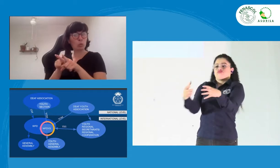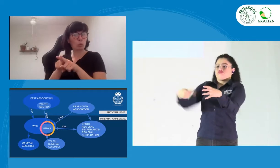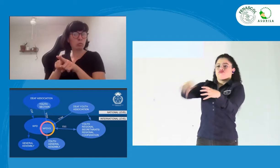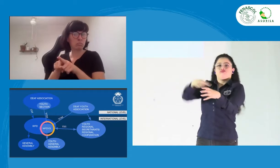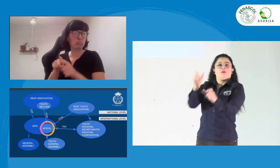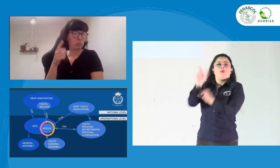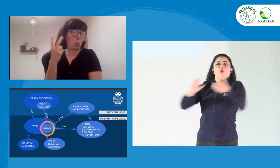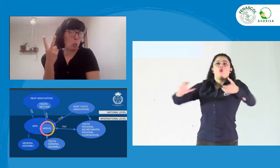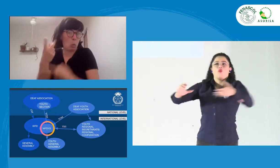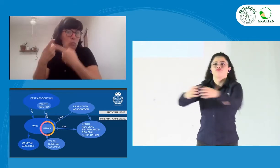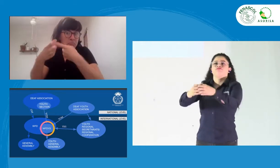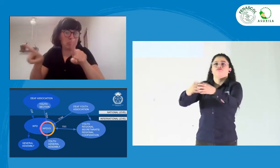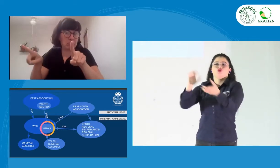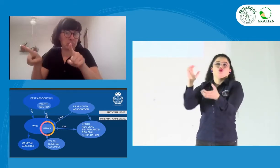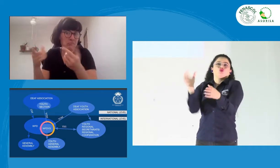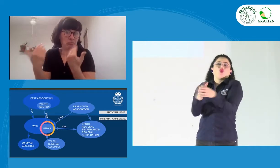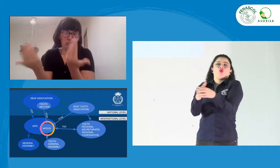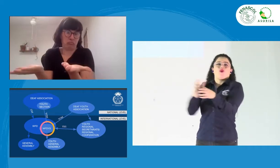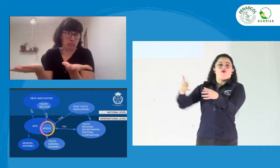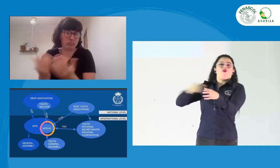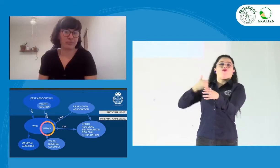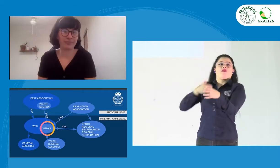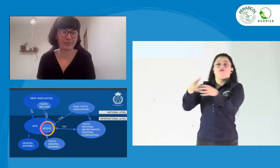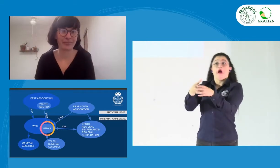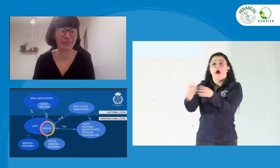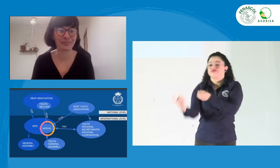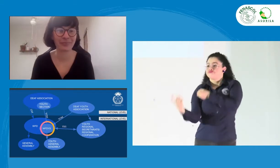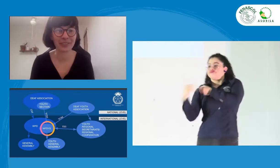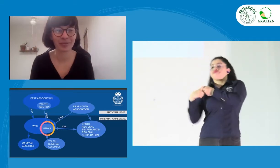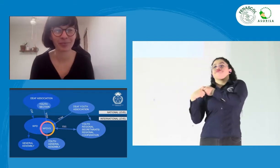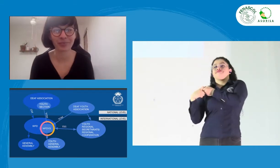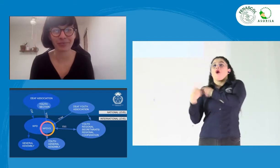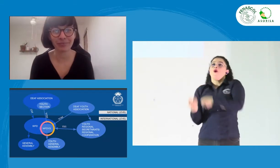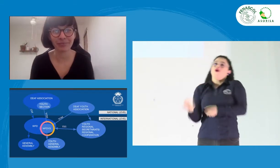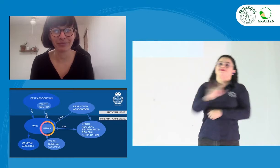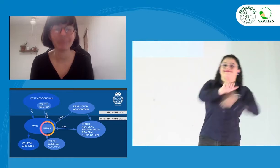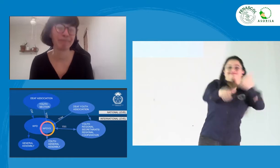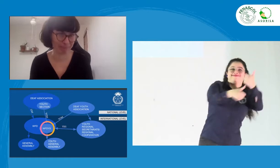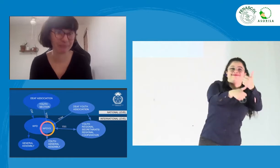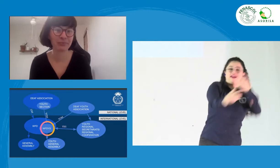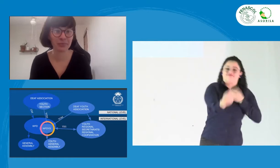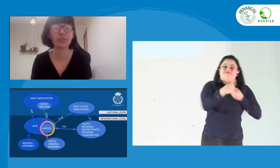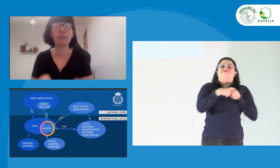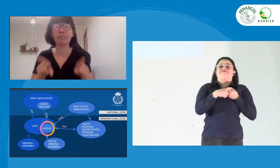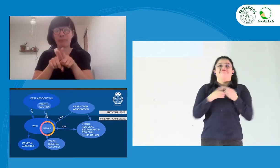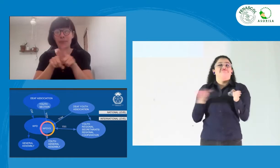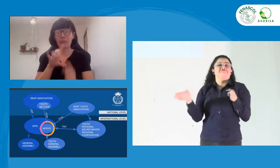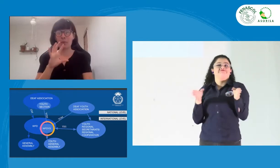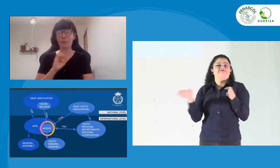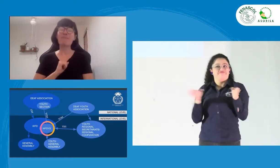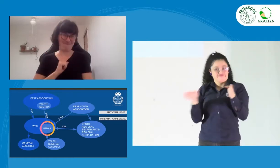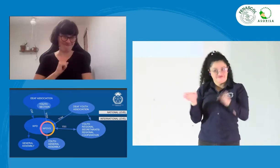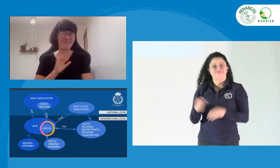que no tienen su propia sección, sino que tienen su propia asociación. Entonces, de esos